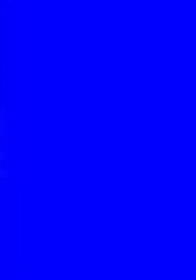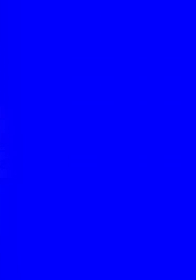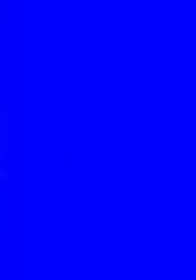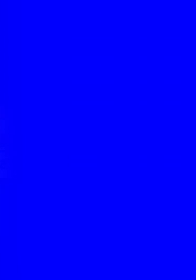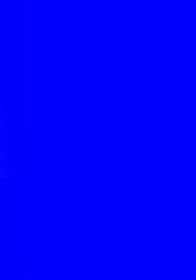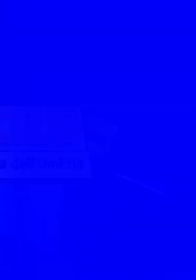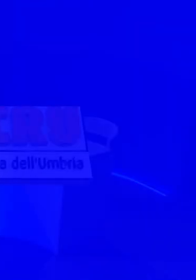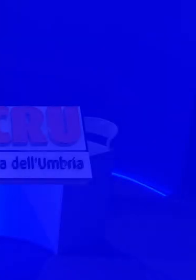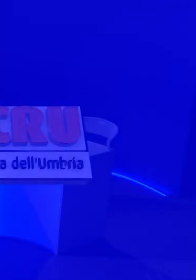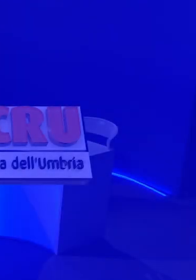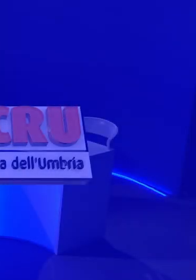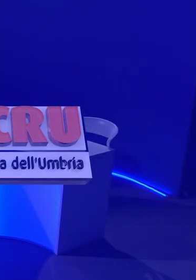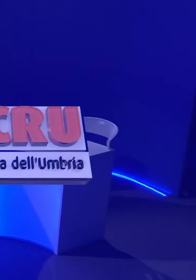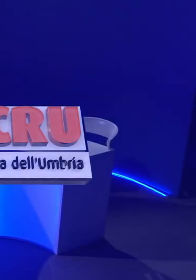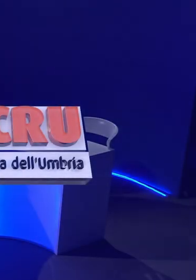grazie per